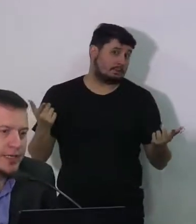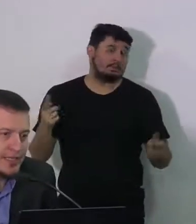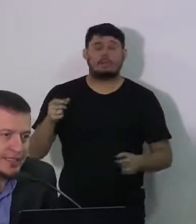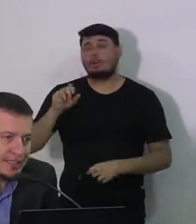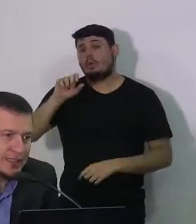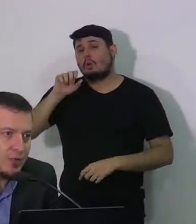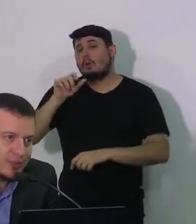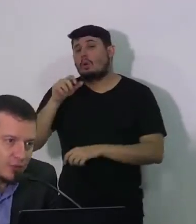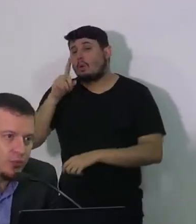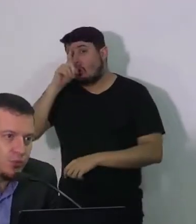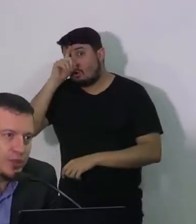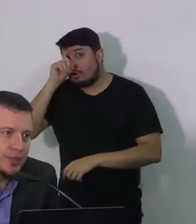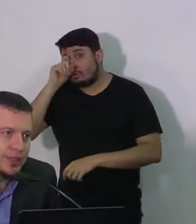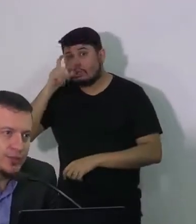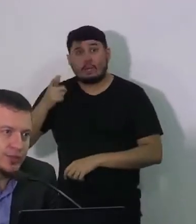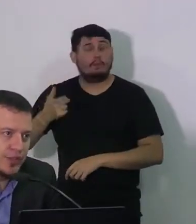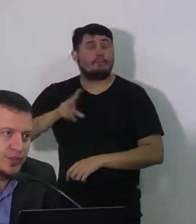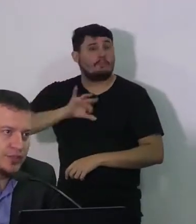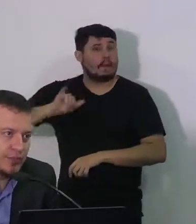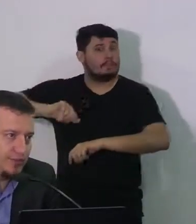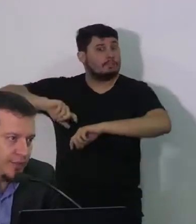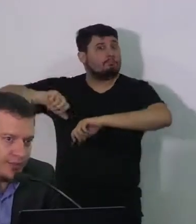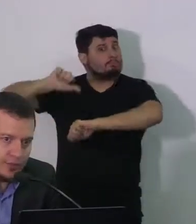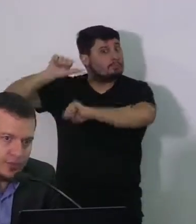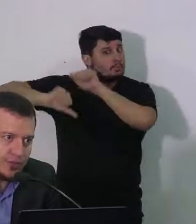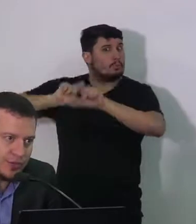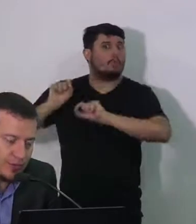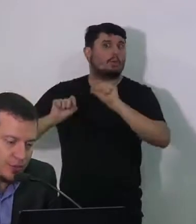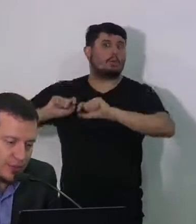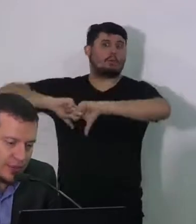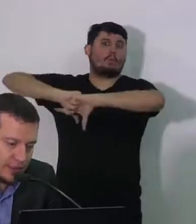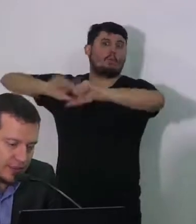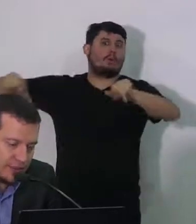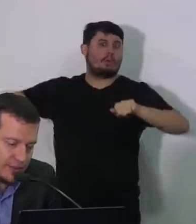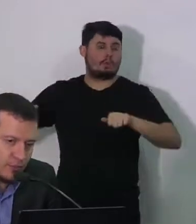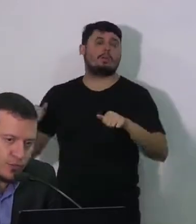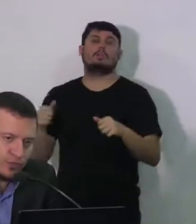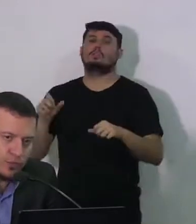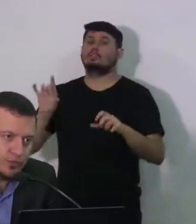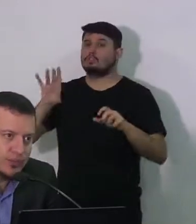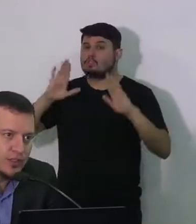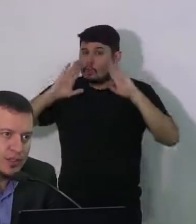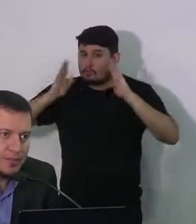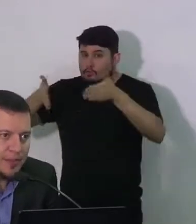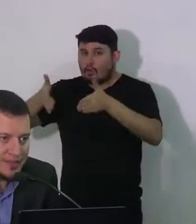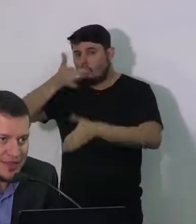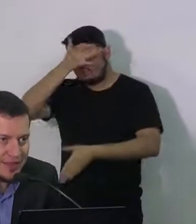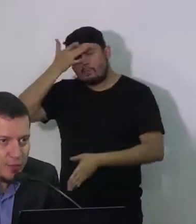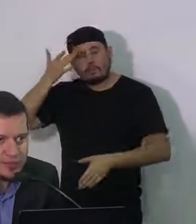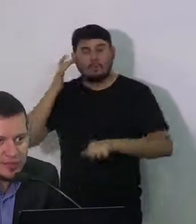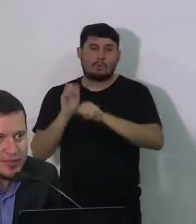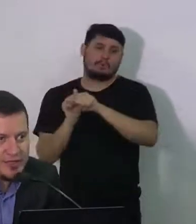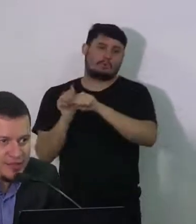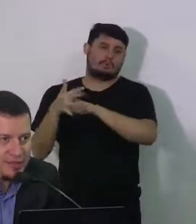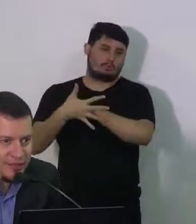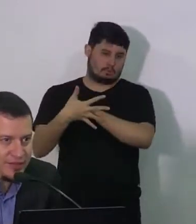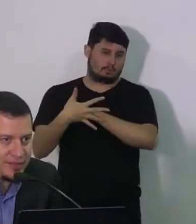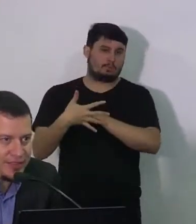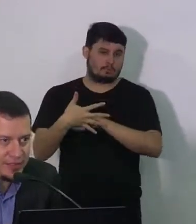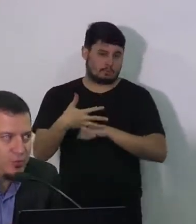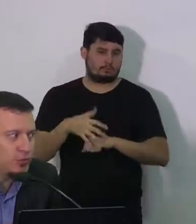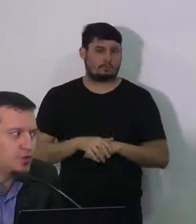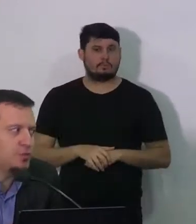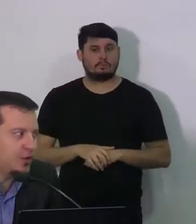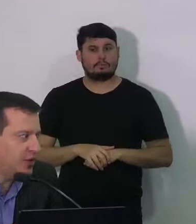e a gente ainda está aumentando o número de leitos dele. Isso a gente conseguiu até mostrar em algumas fotos. Mas ele é como se ele